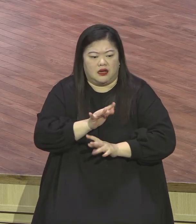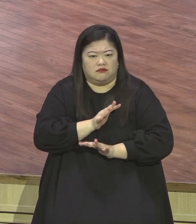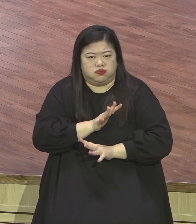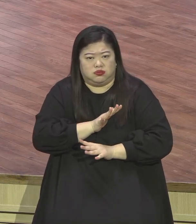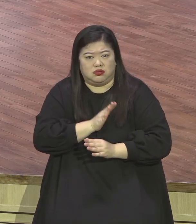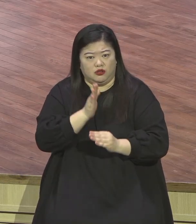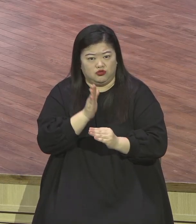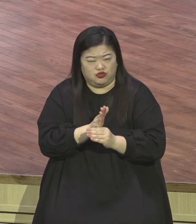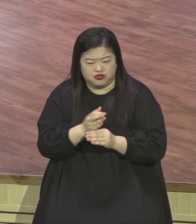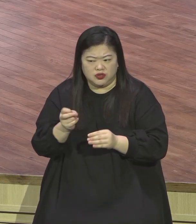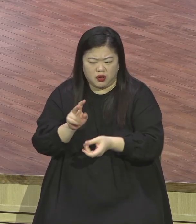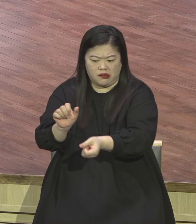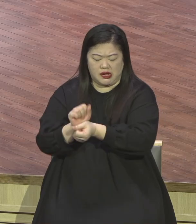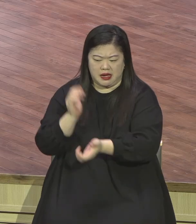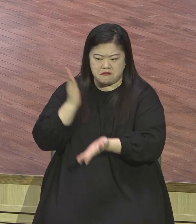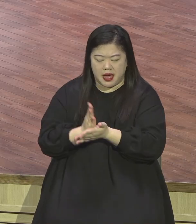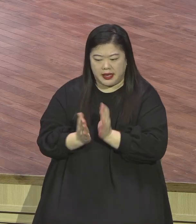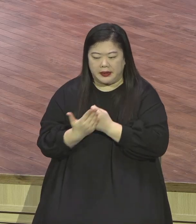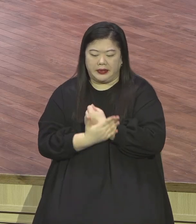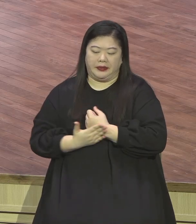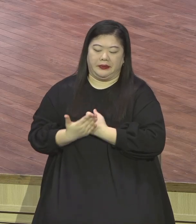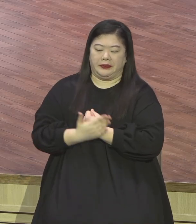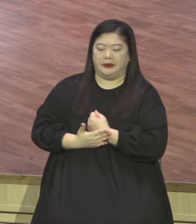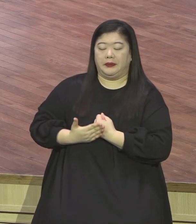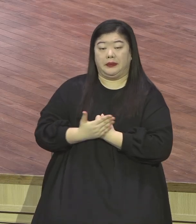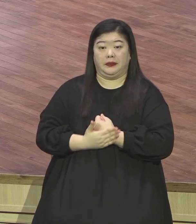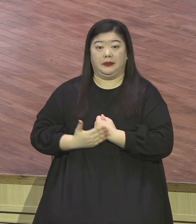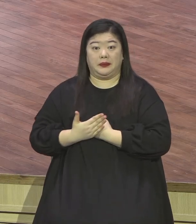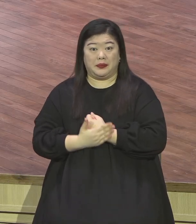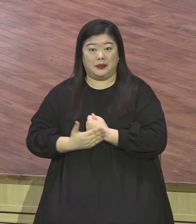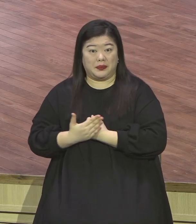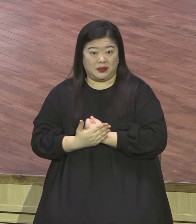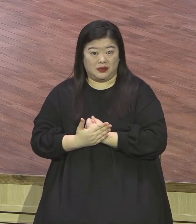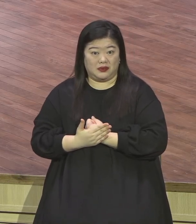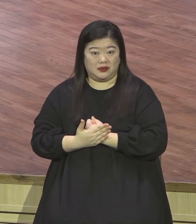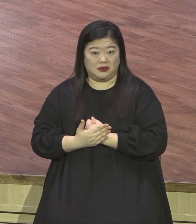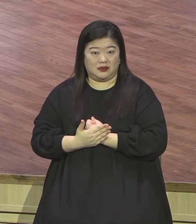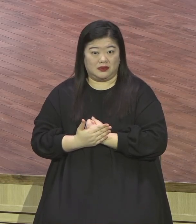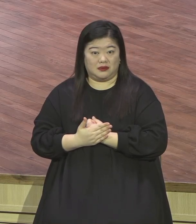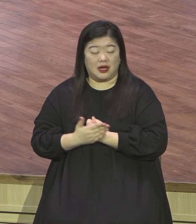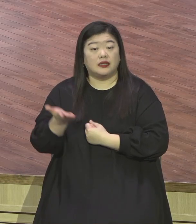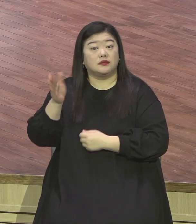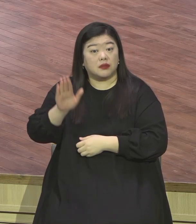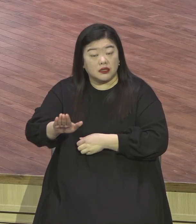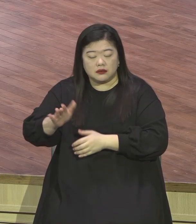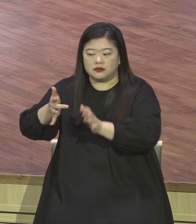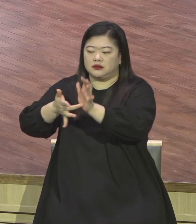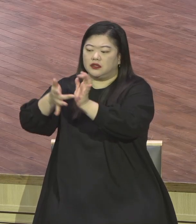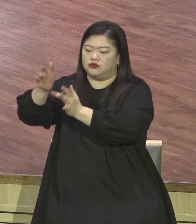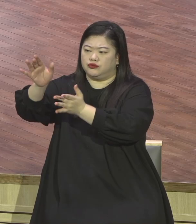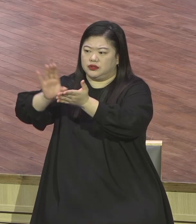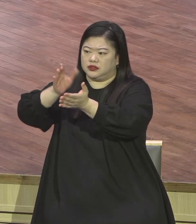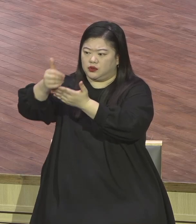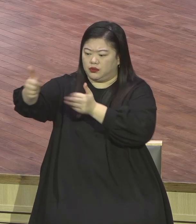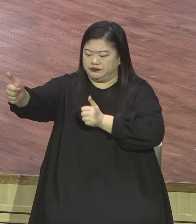일어나는 이런 상황 속에 있다 할지라도 예 평강의 왕 예수 그리스도를 영접한 자